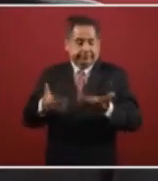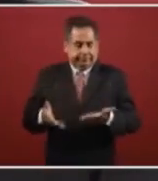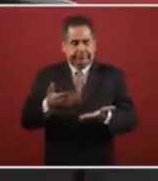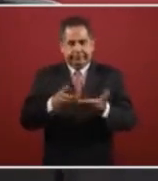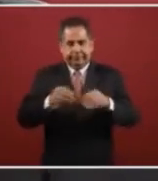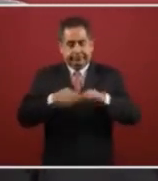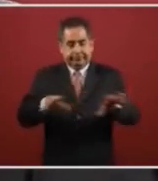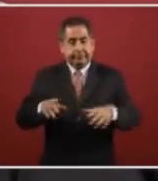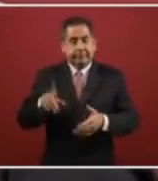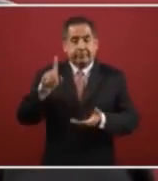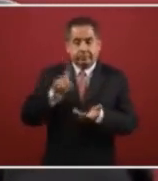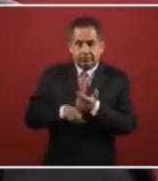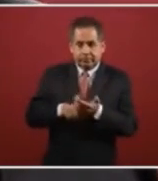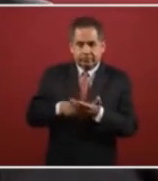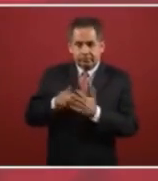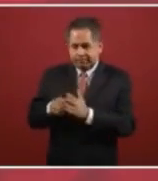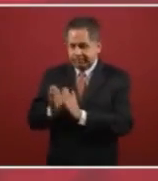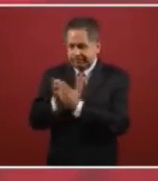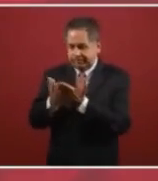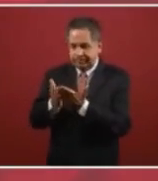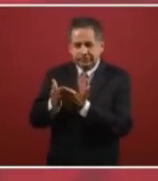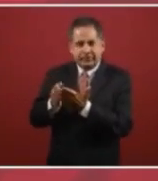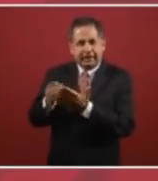se le llamaba el amansaburro